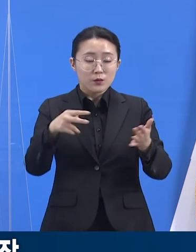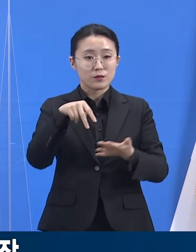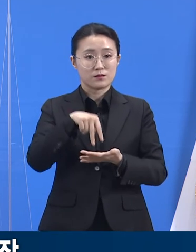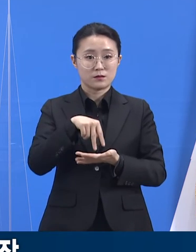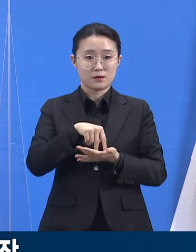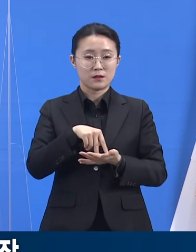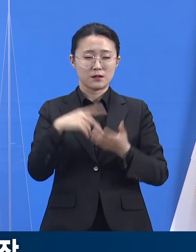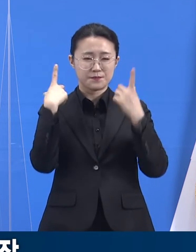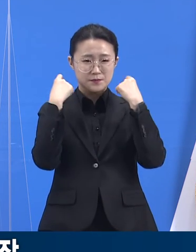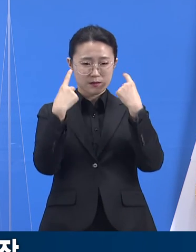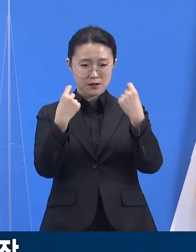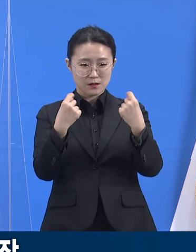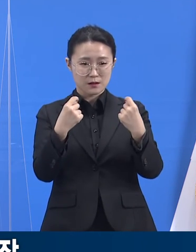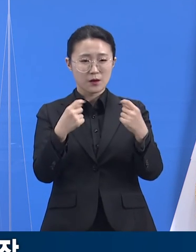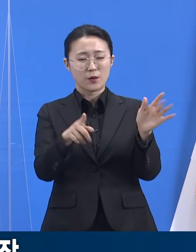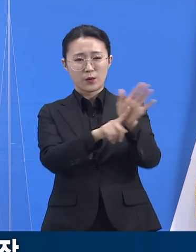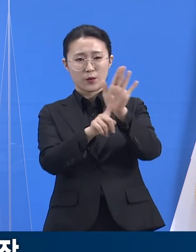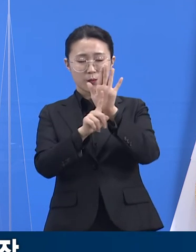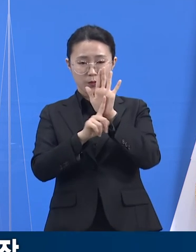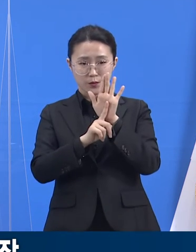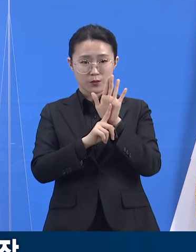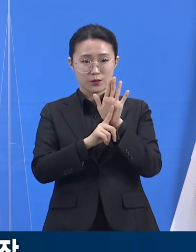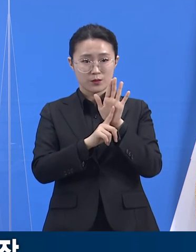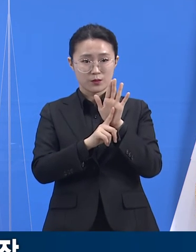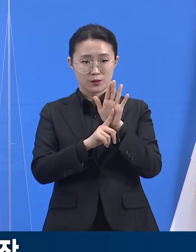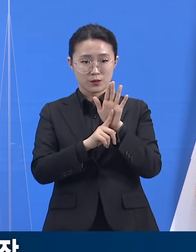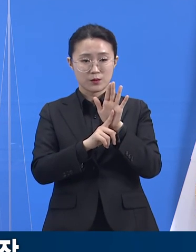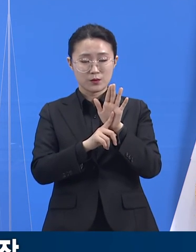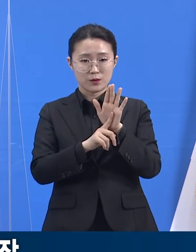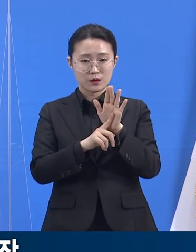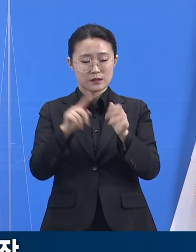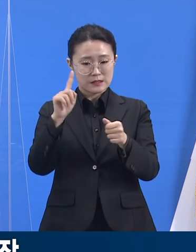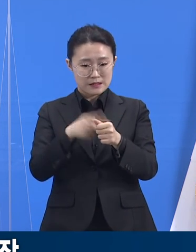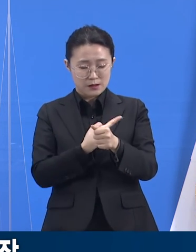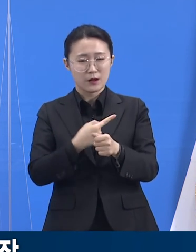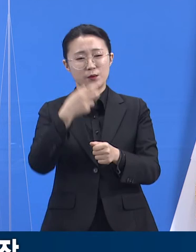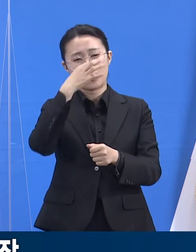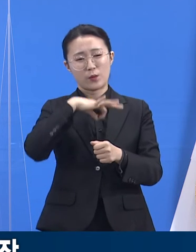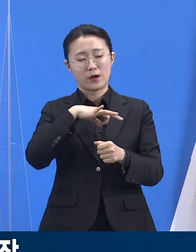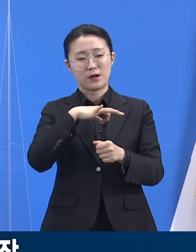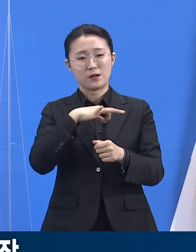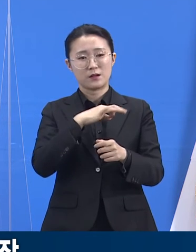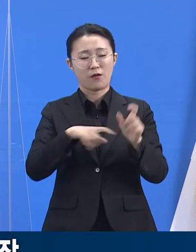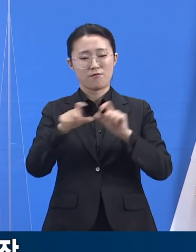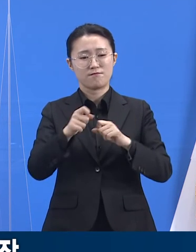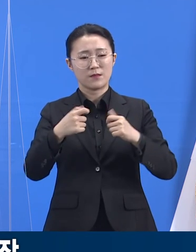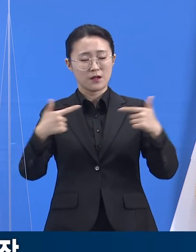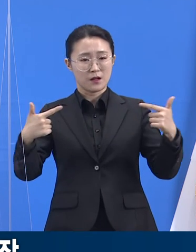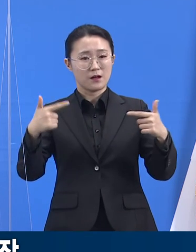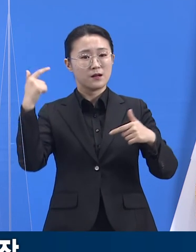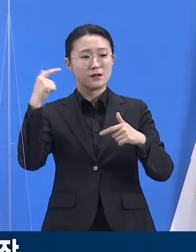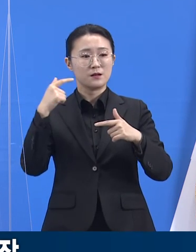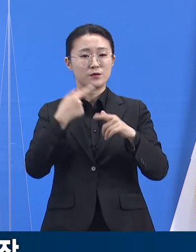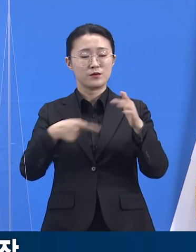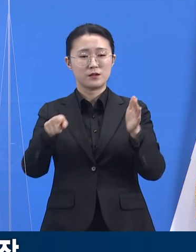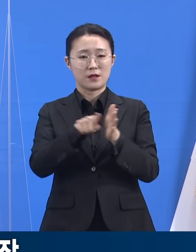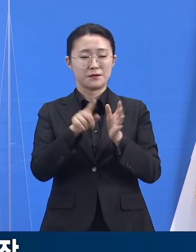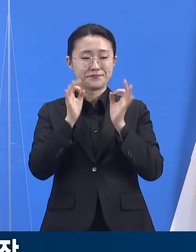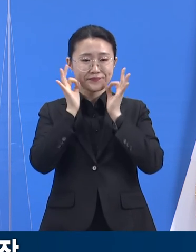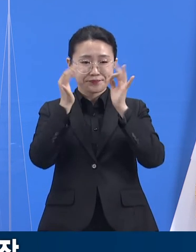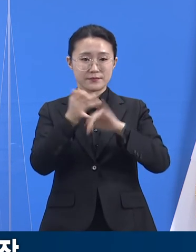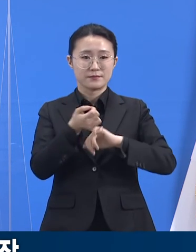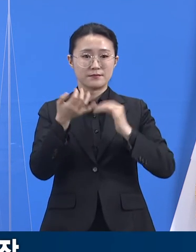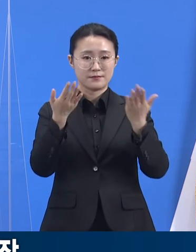통하여 이런 효과가 발휘되도록 최선을 다하겠습니다. 각 시설과 기관이 모두 방역의 주체가